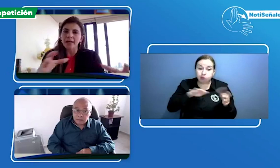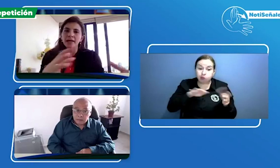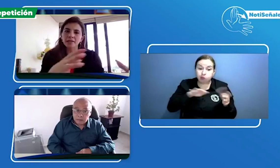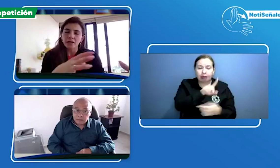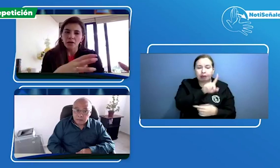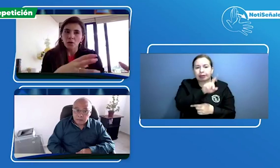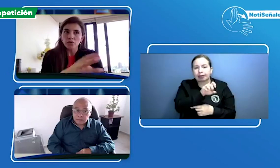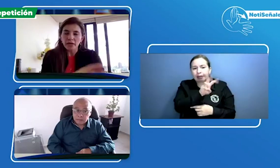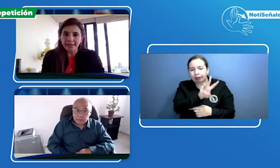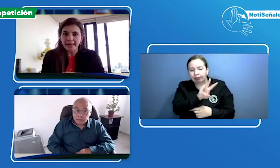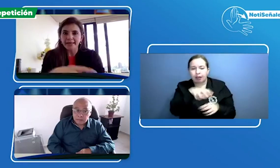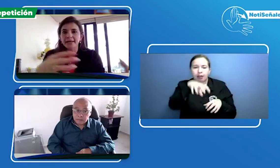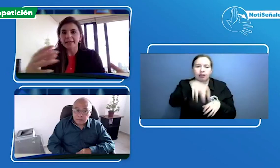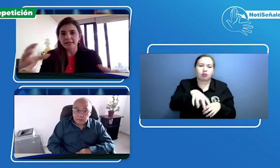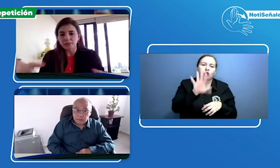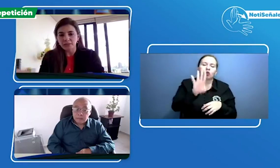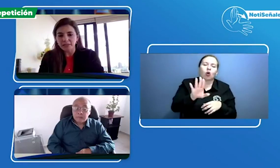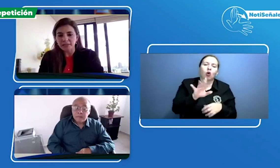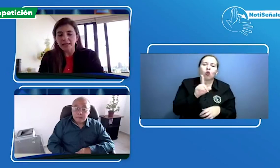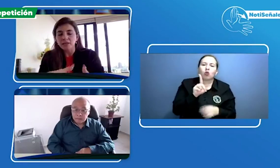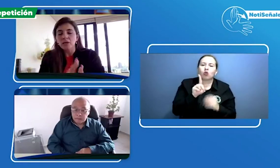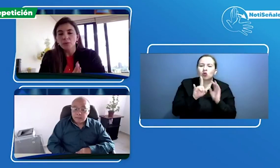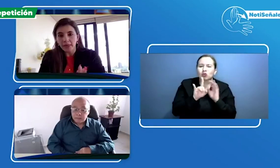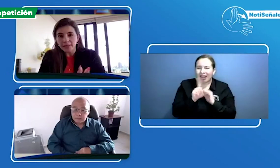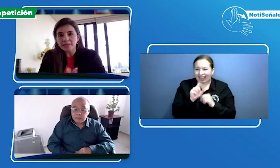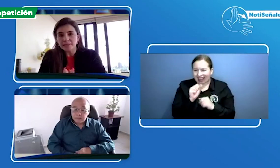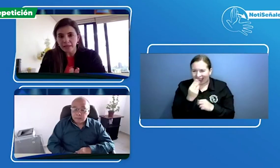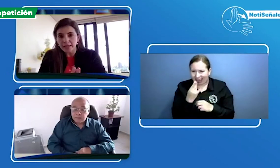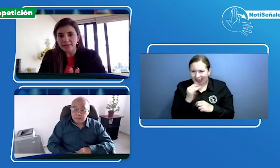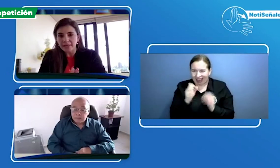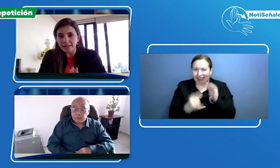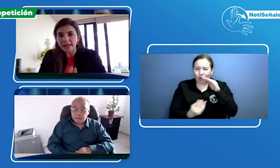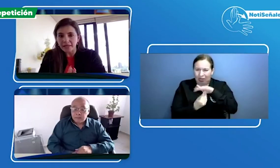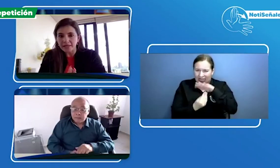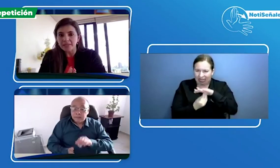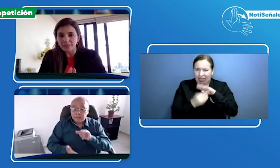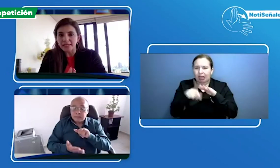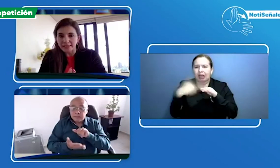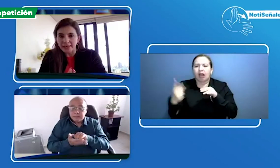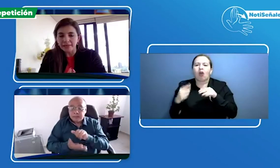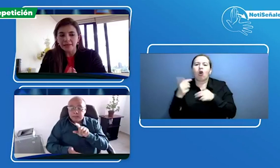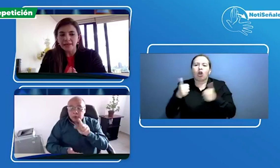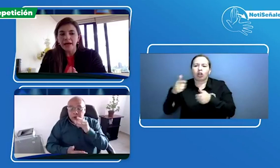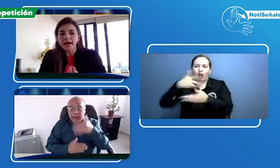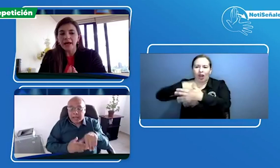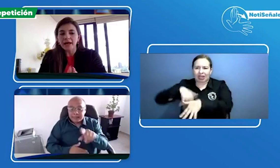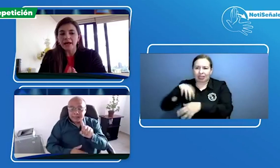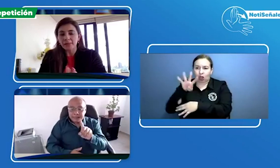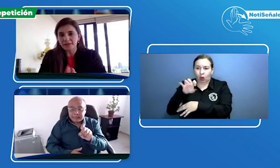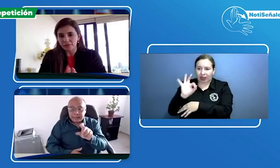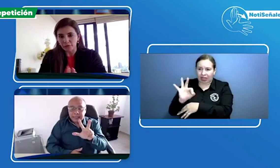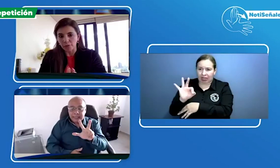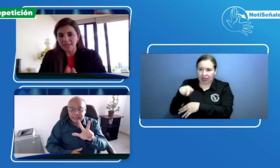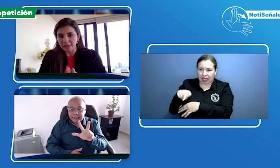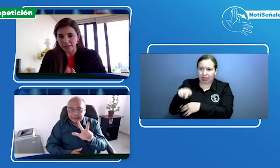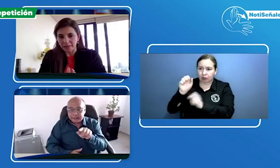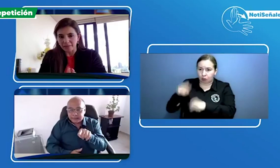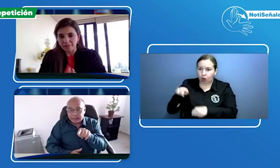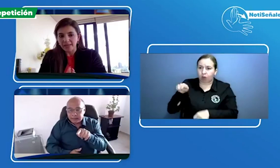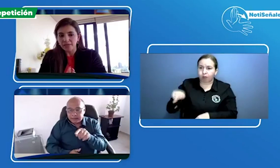o sea que en la calle 26 puedes tener la accesibilidad a la plataforma servir en